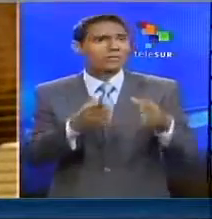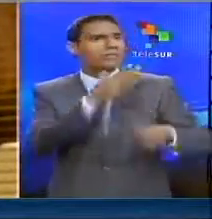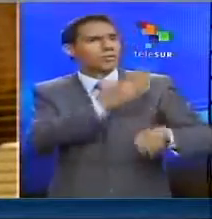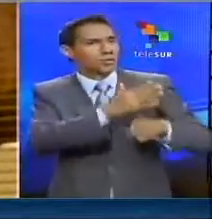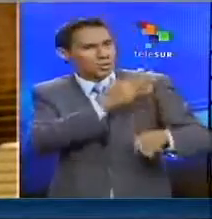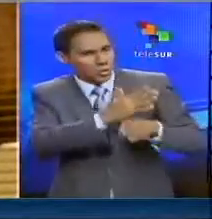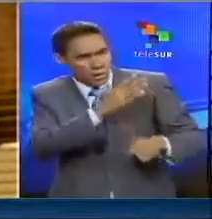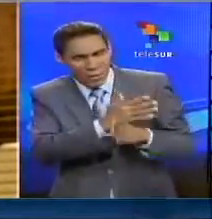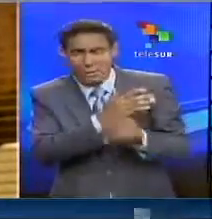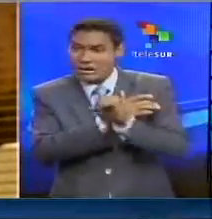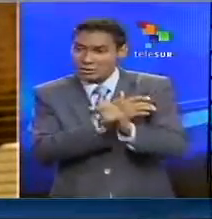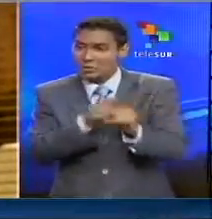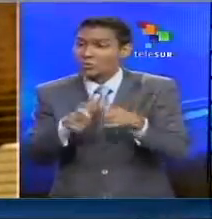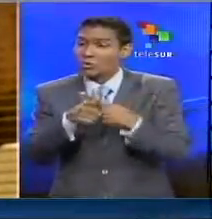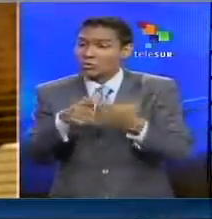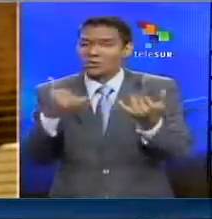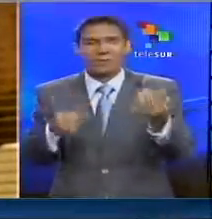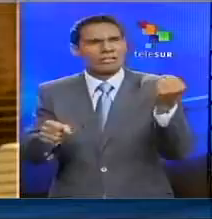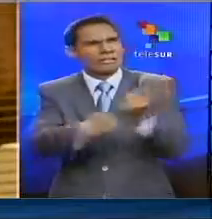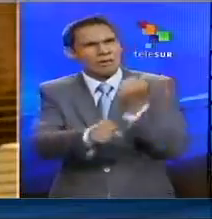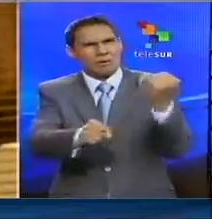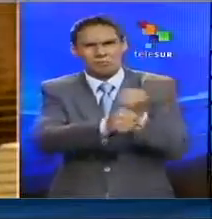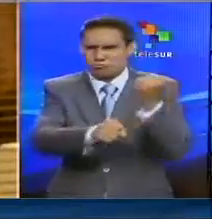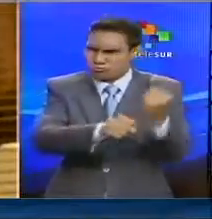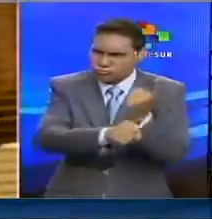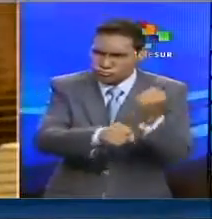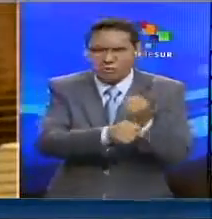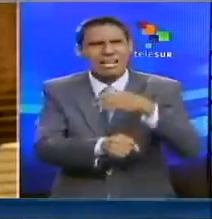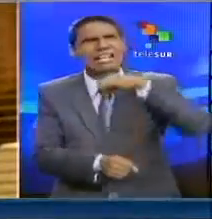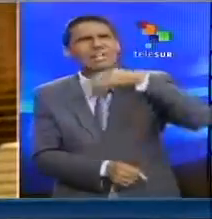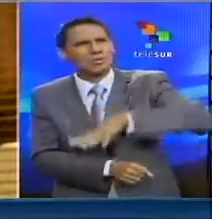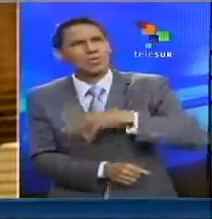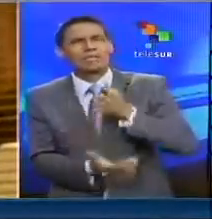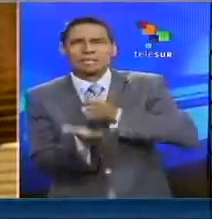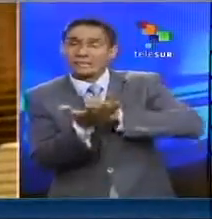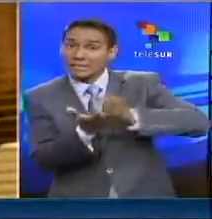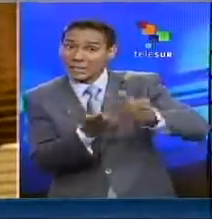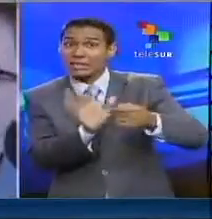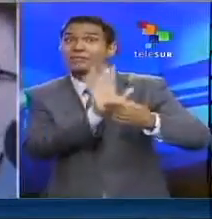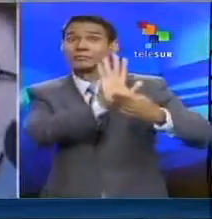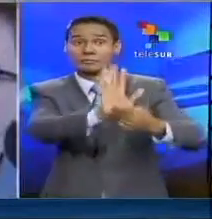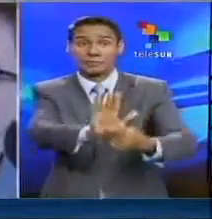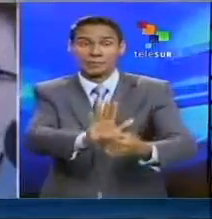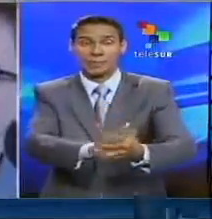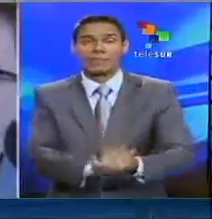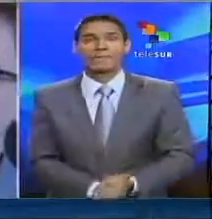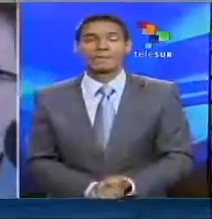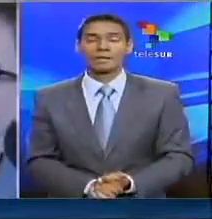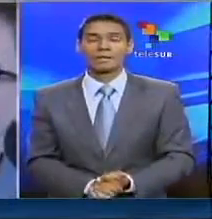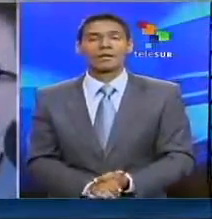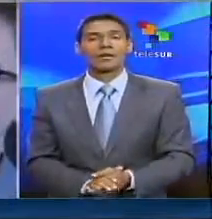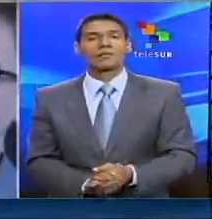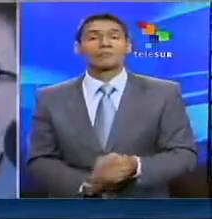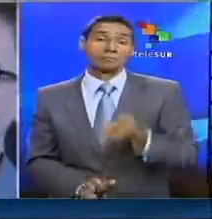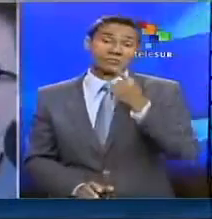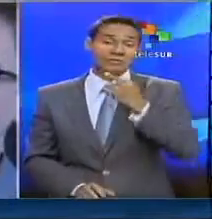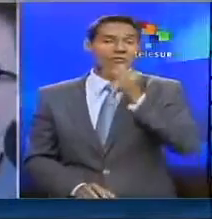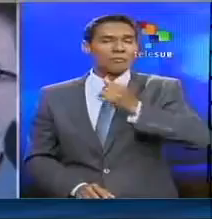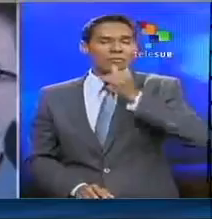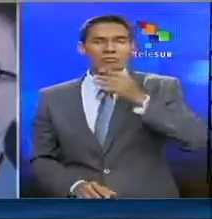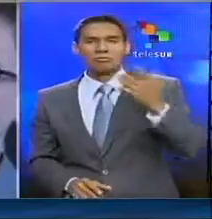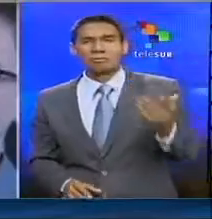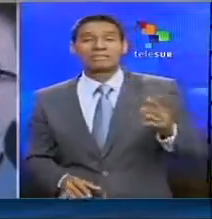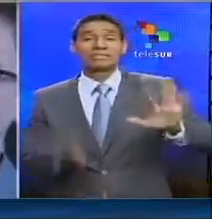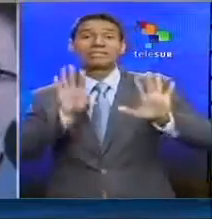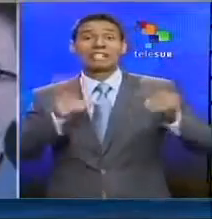todavía no hemos escrito acerca, pero estamos trabajando y esas son las historias que vamos a mantener en publicación. Greenwald afirma que ha recibido alrededor